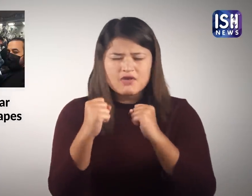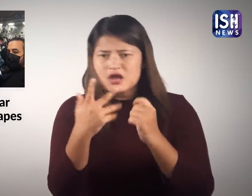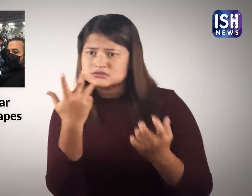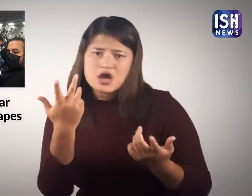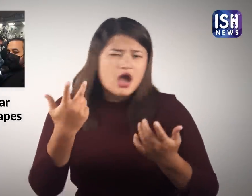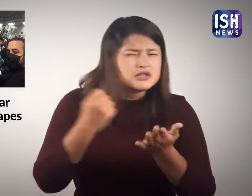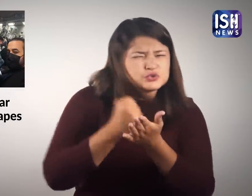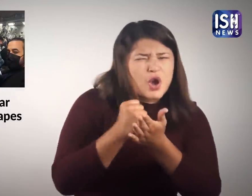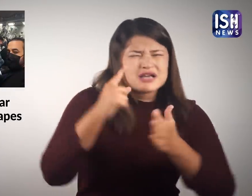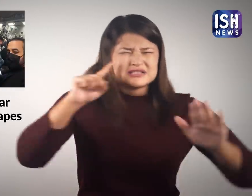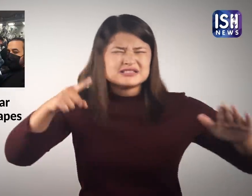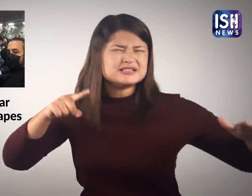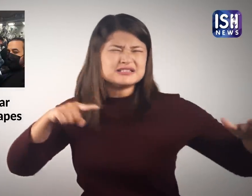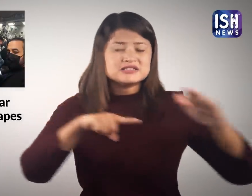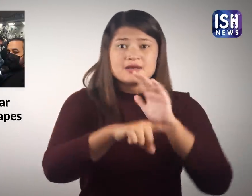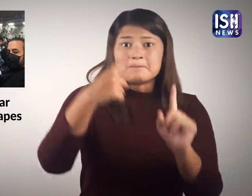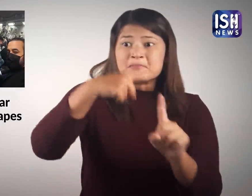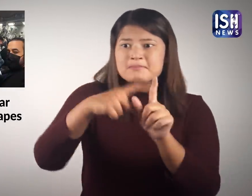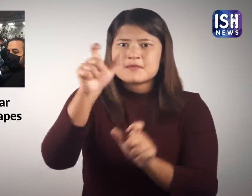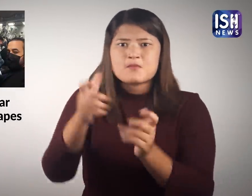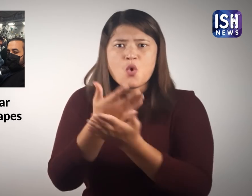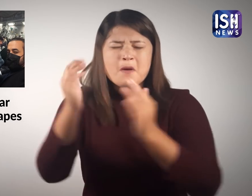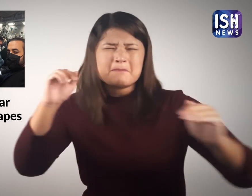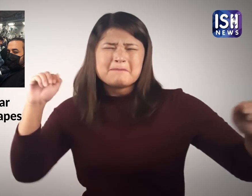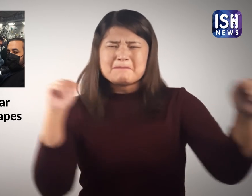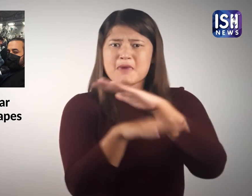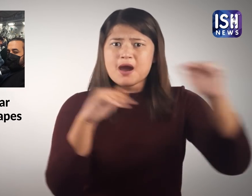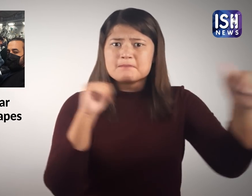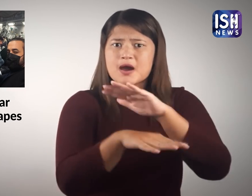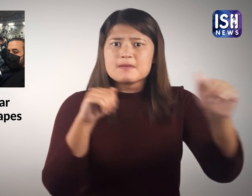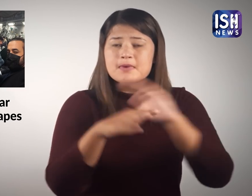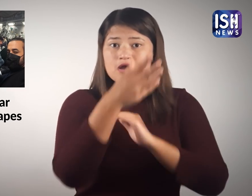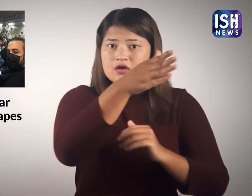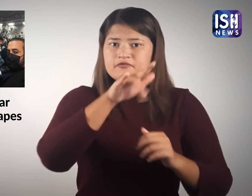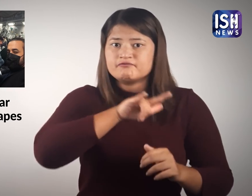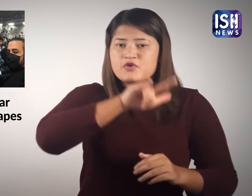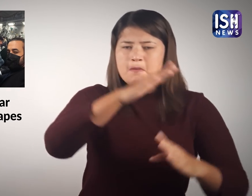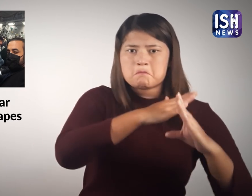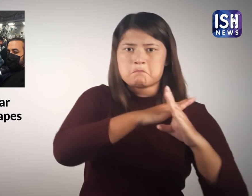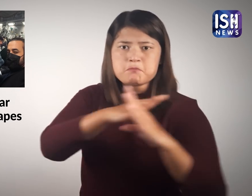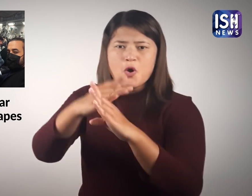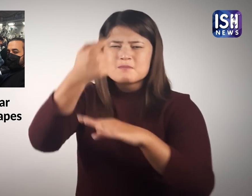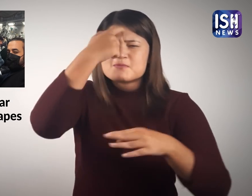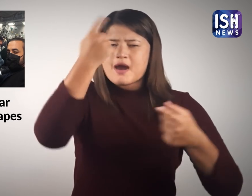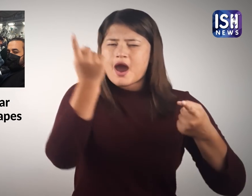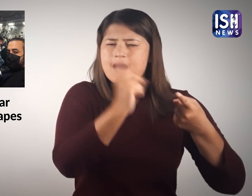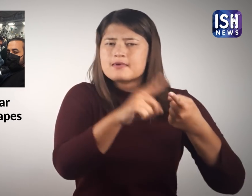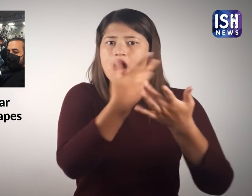भागने की कोशिश करने वालों के लिए कठन समय था और उन्हें हवाय अड़े के अंदर जाने नहीं दिया जा रहा था